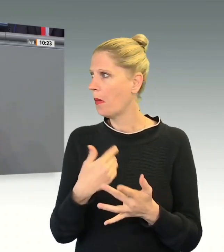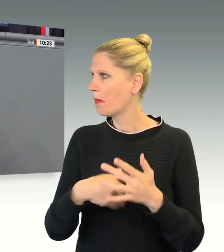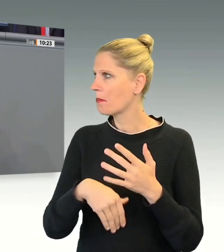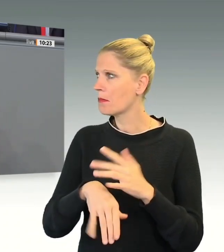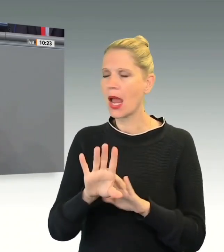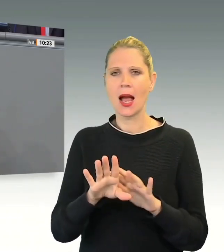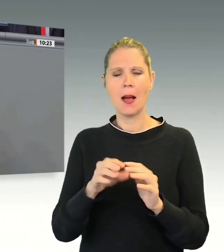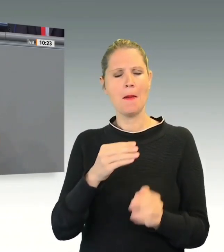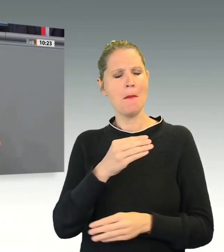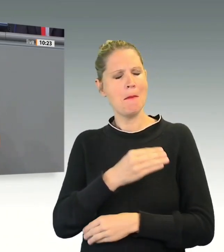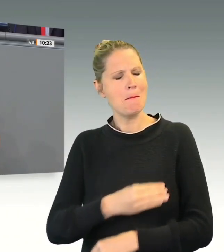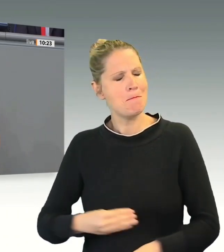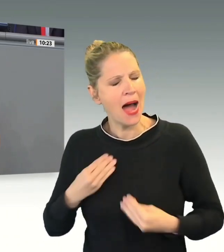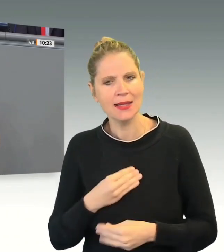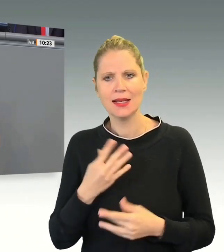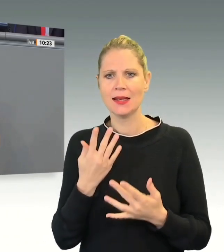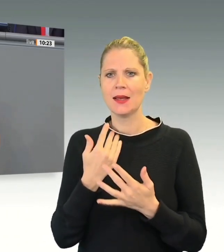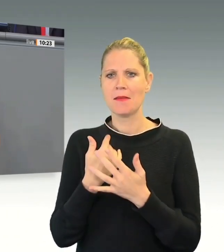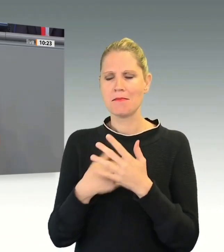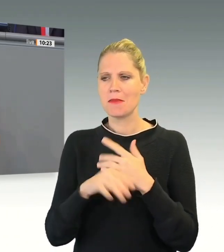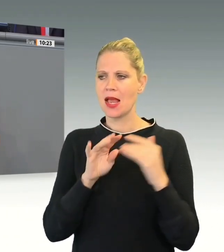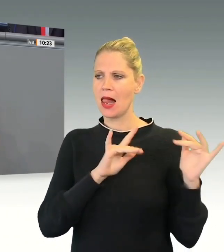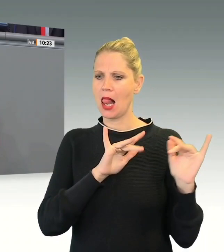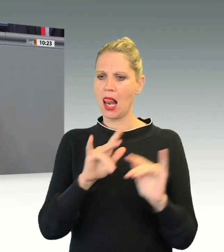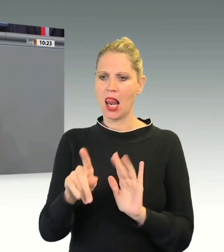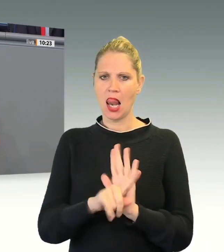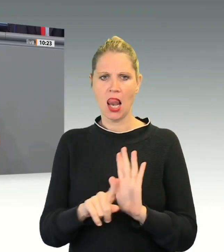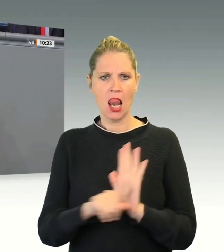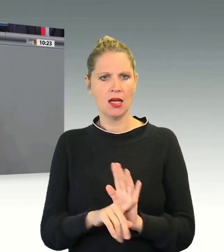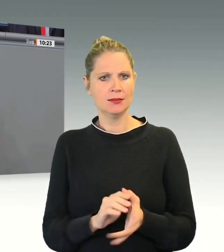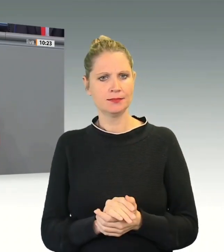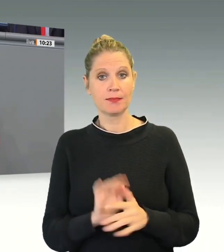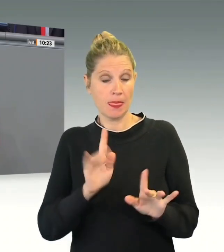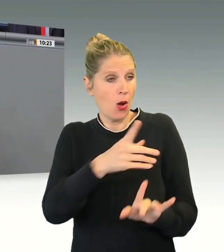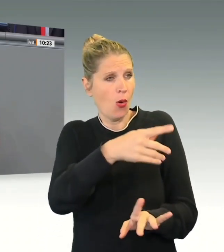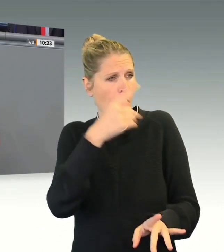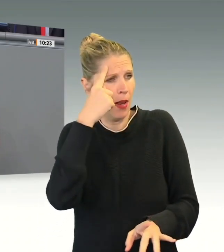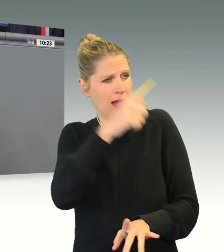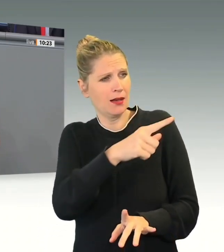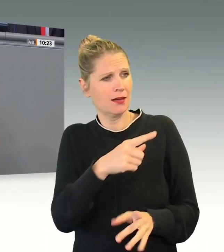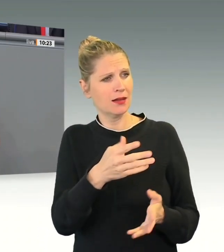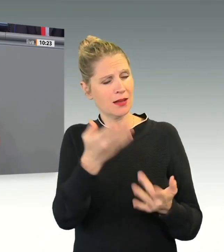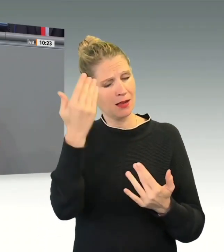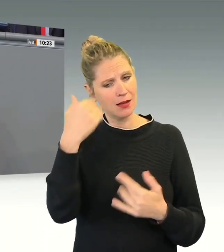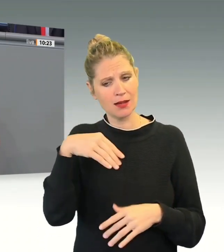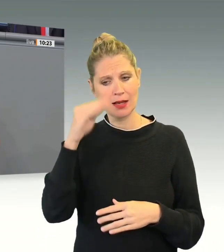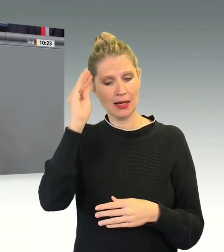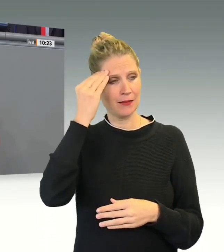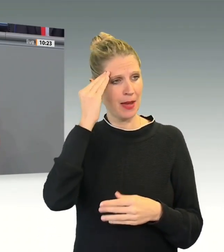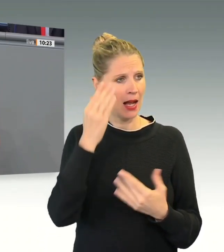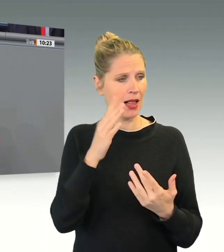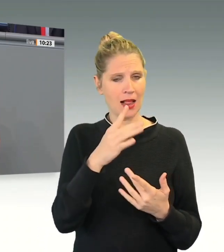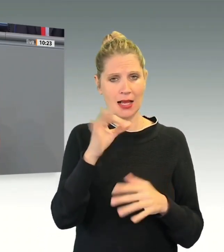Ihrer vergangenen Kanzlerin nicht würdig. Sie haben ja eben